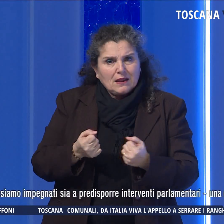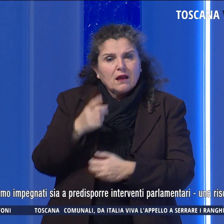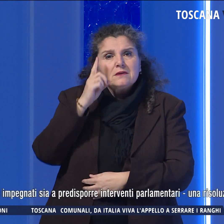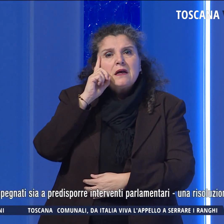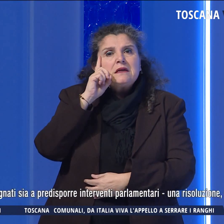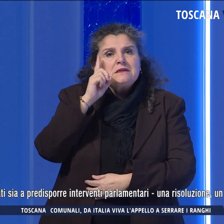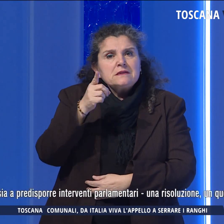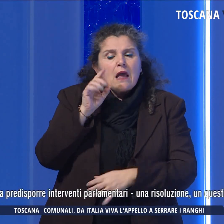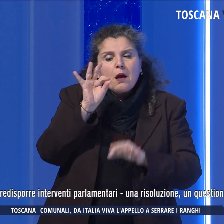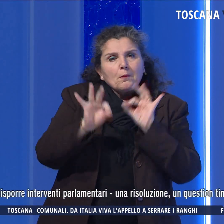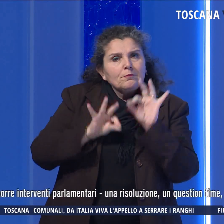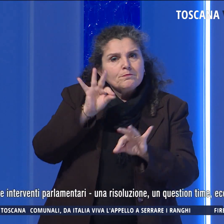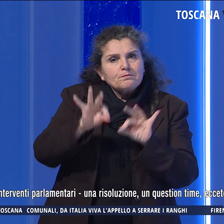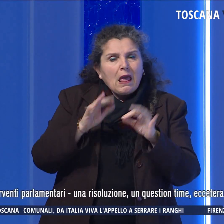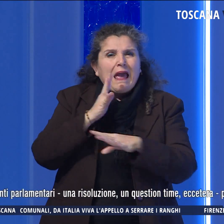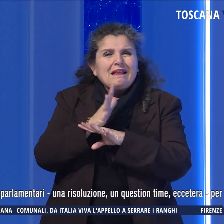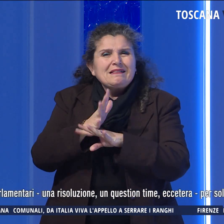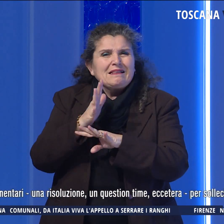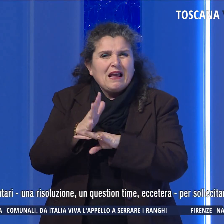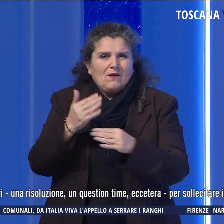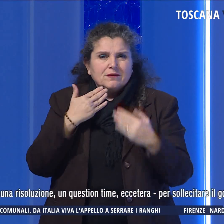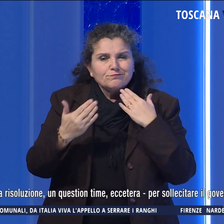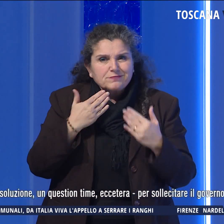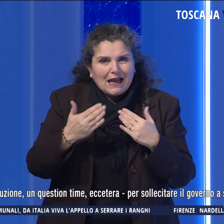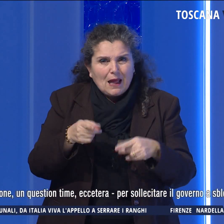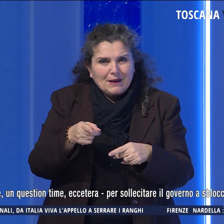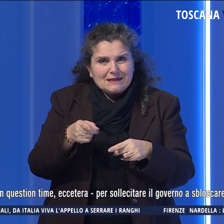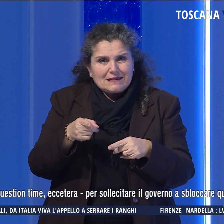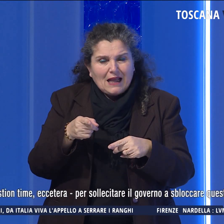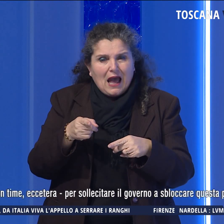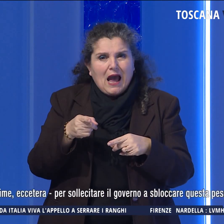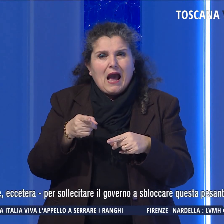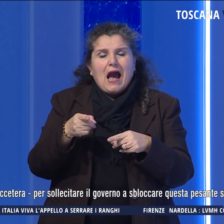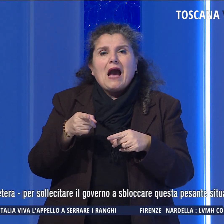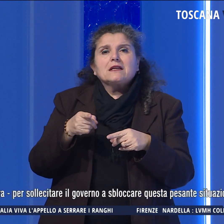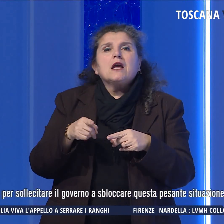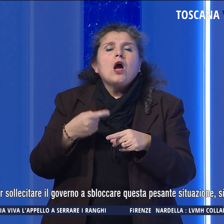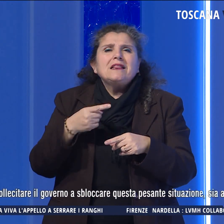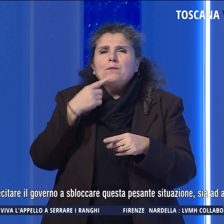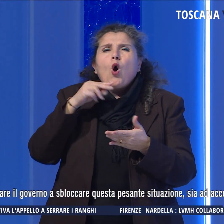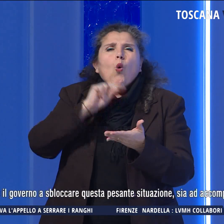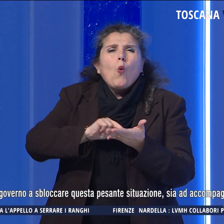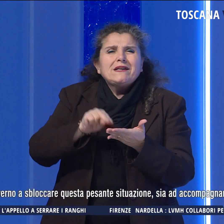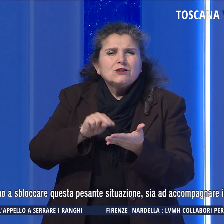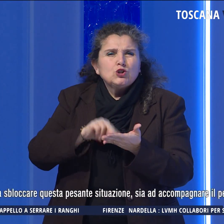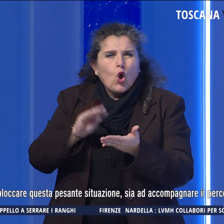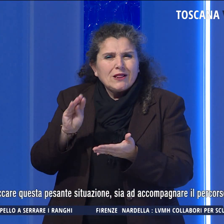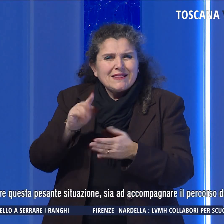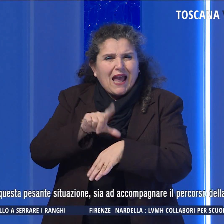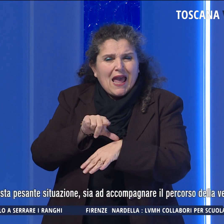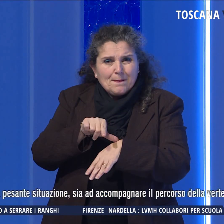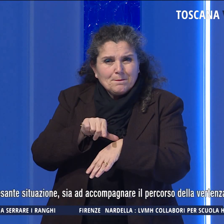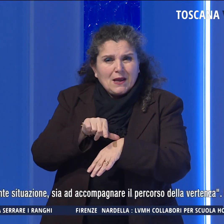a predisporre interventi parlamentari, una risoluzione, un question time, eccetera, per